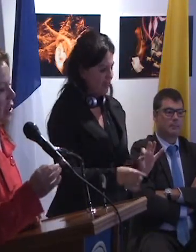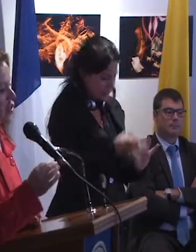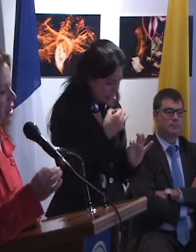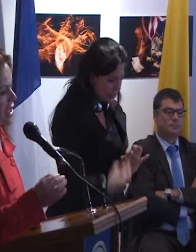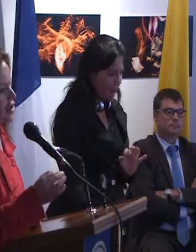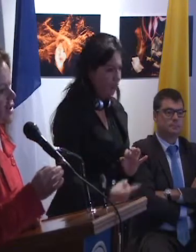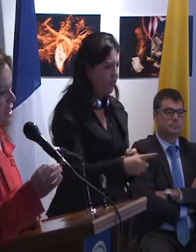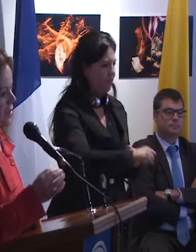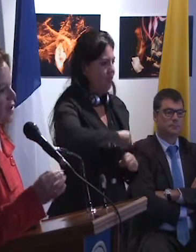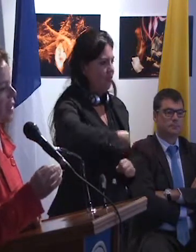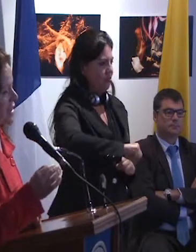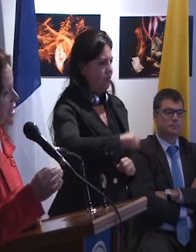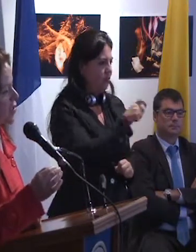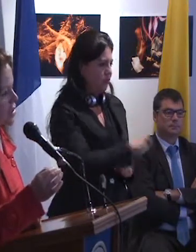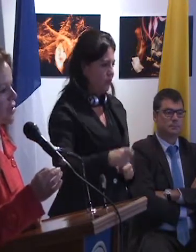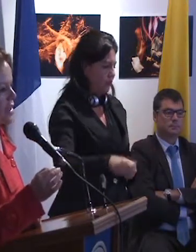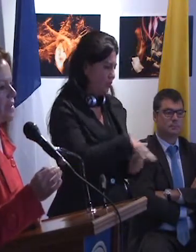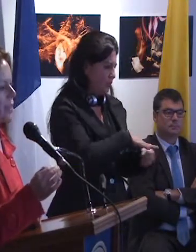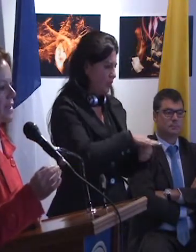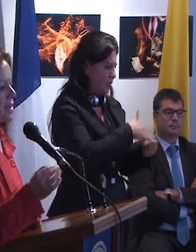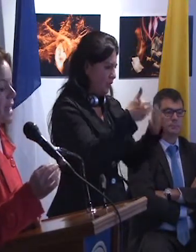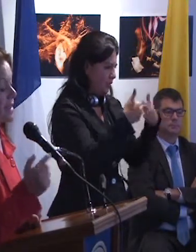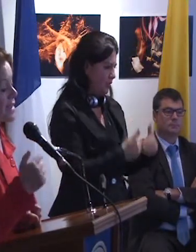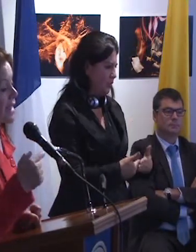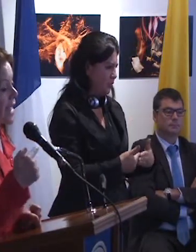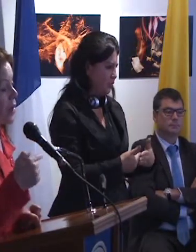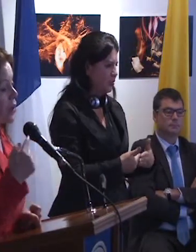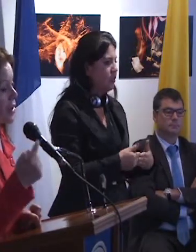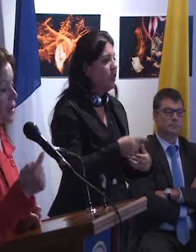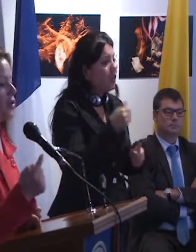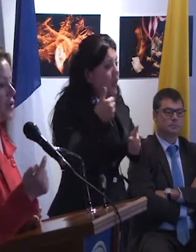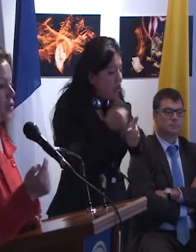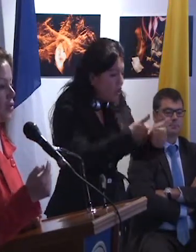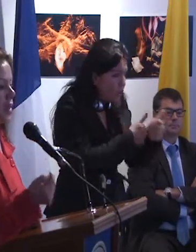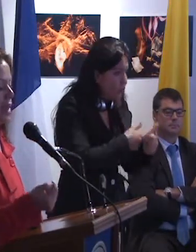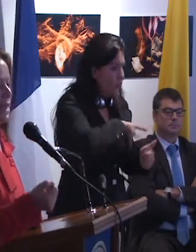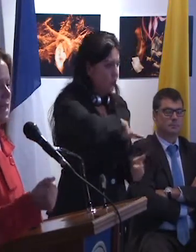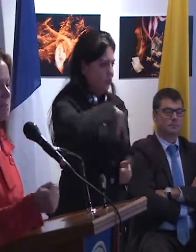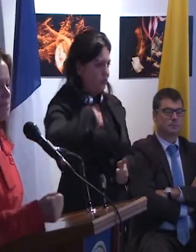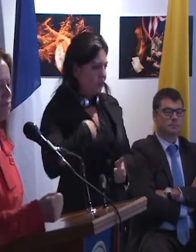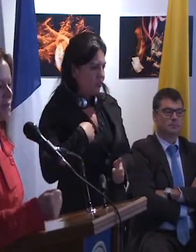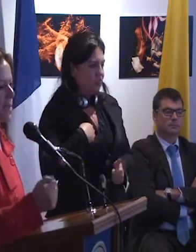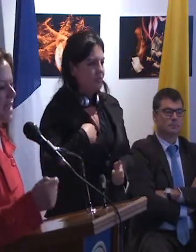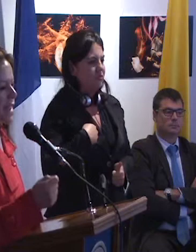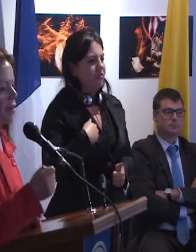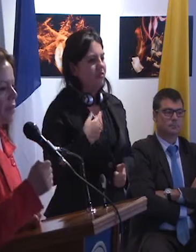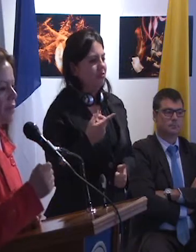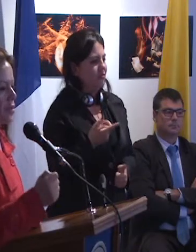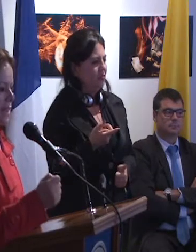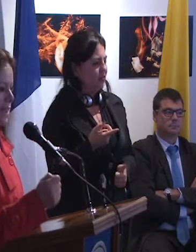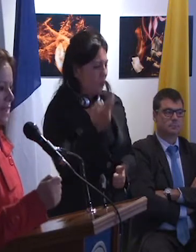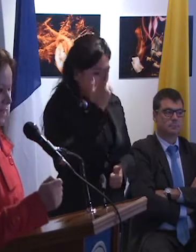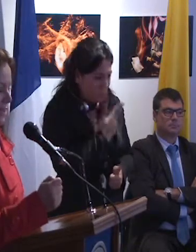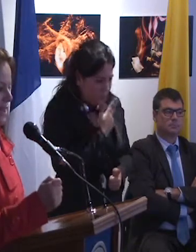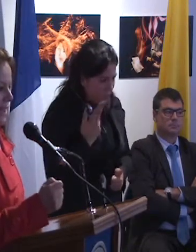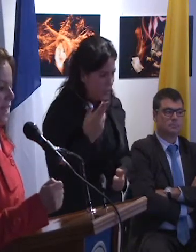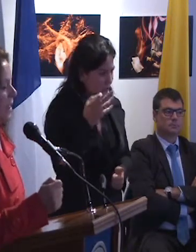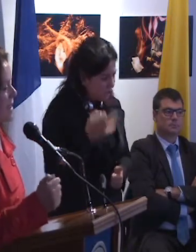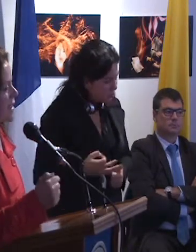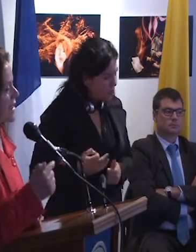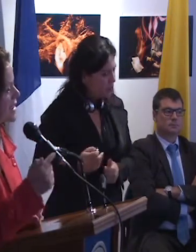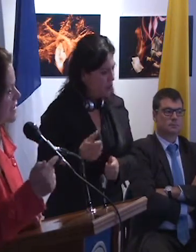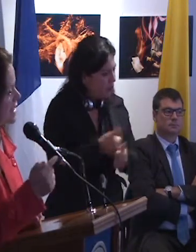los derechos de las personas en situación de discapacidad. Si cada uno de nosotros, de manera comprometida,